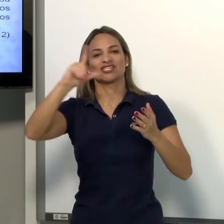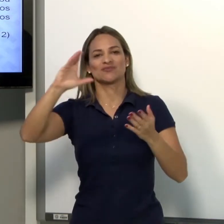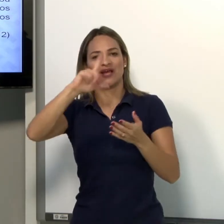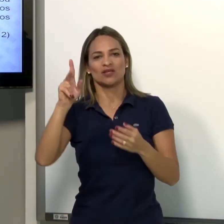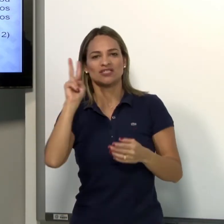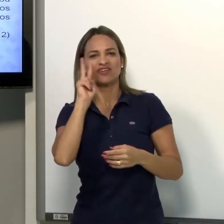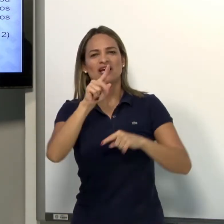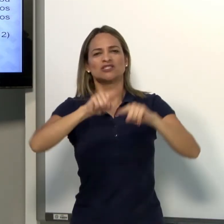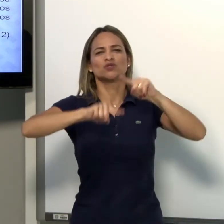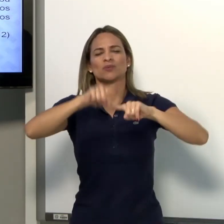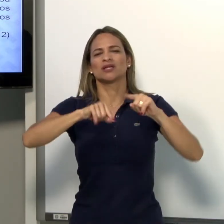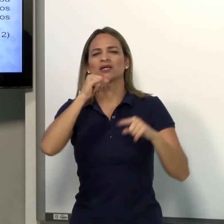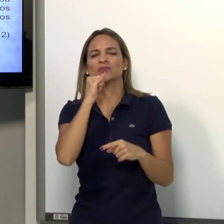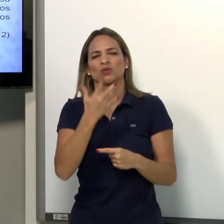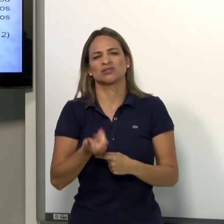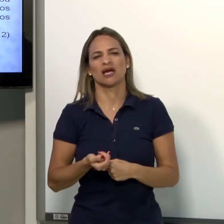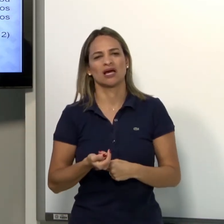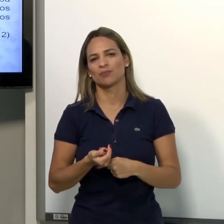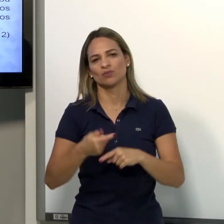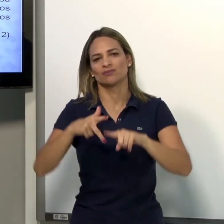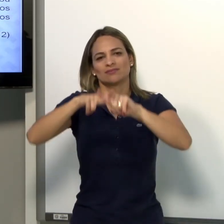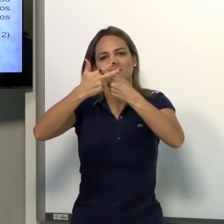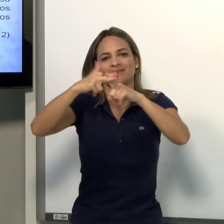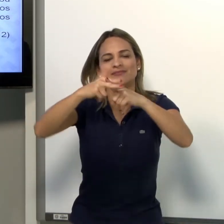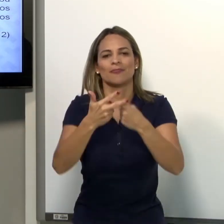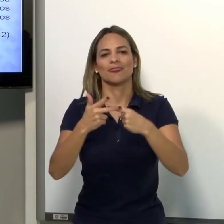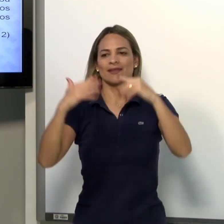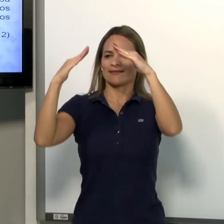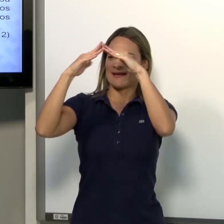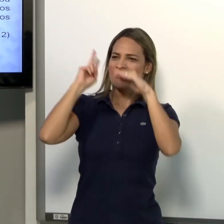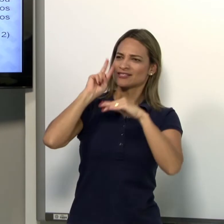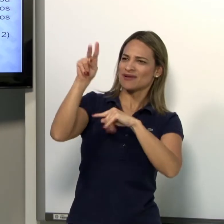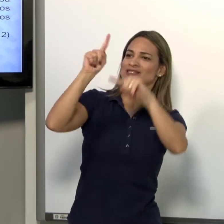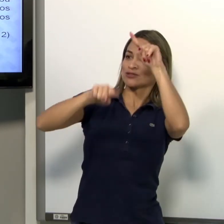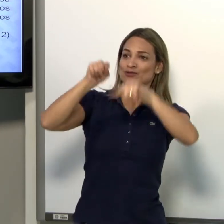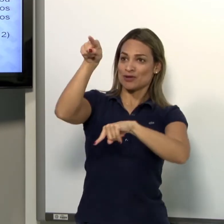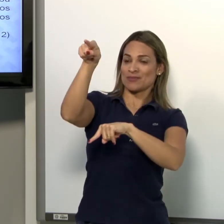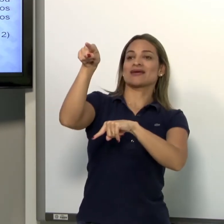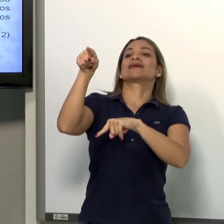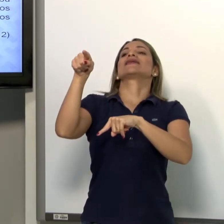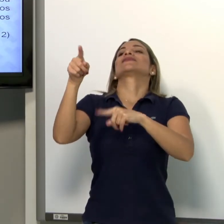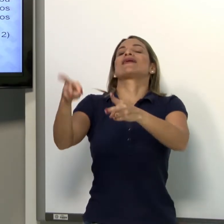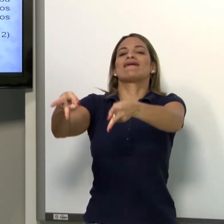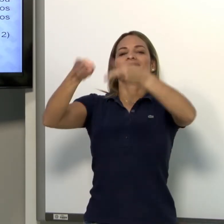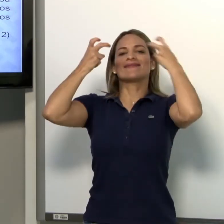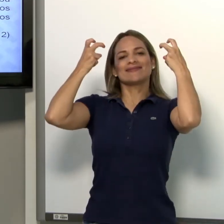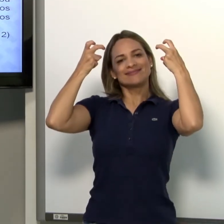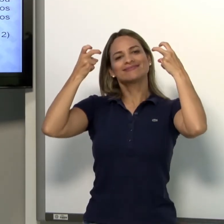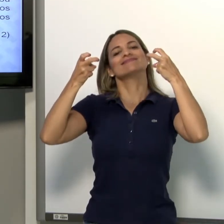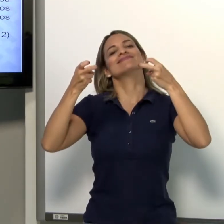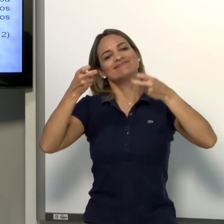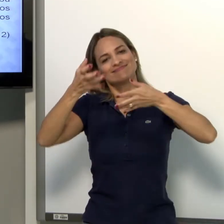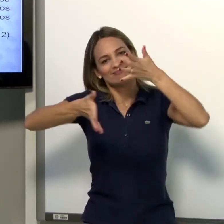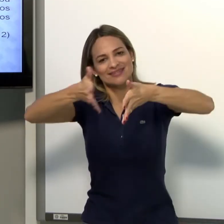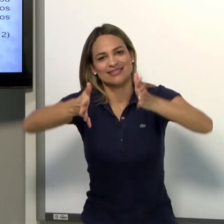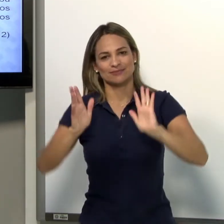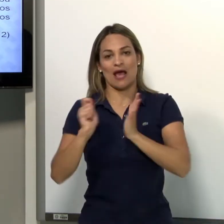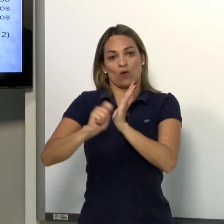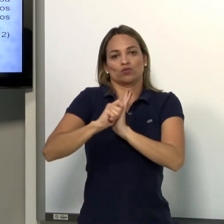significado desse objeto. Por exemplo, a casa, você observa ali. Qual o significado?